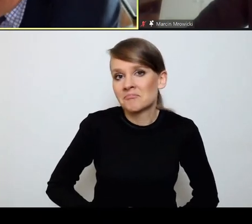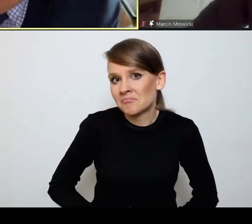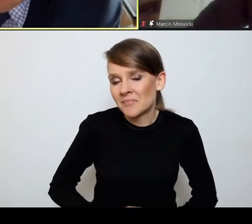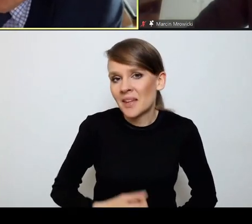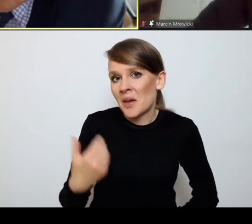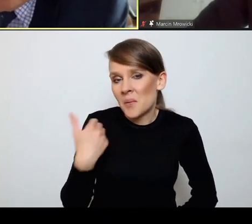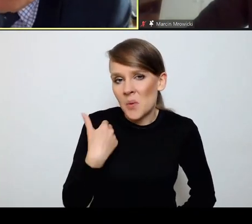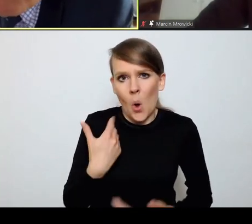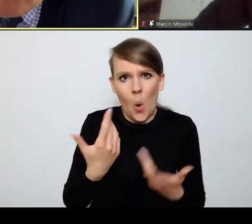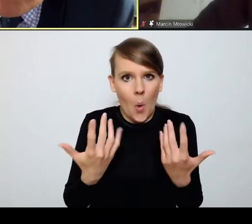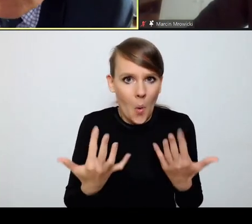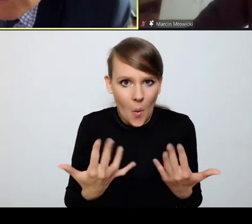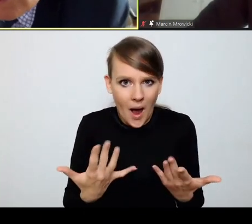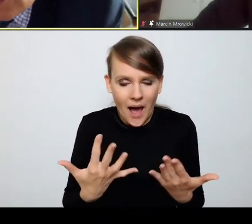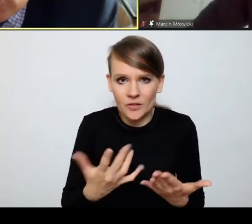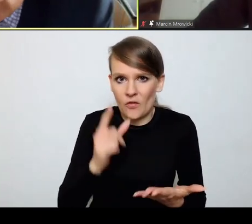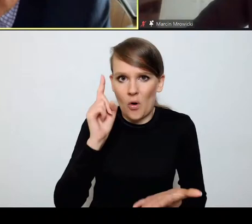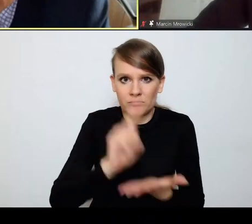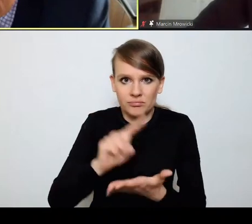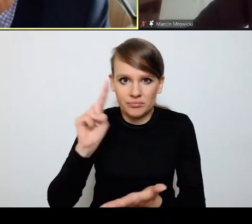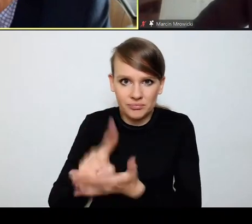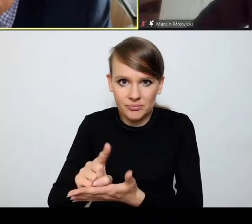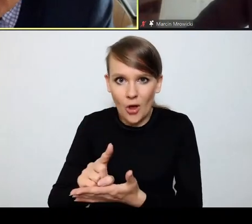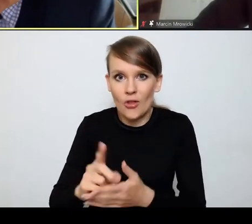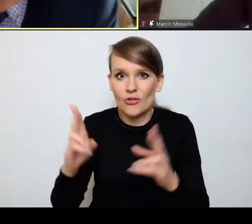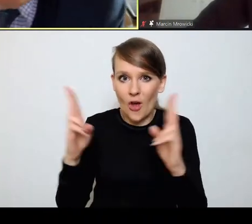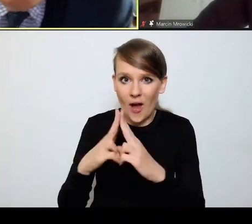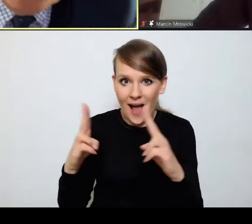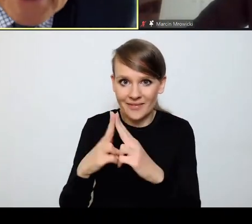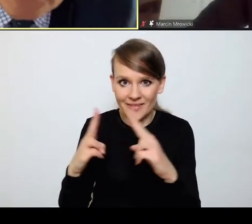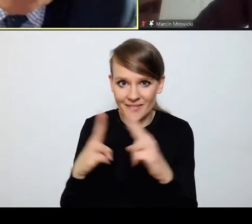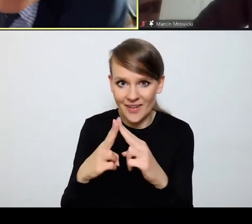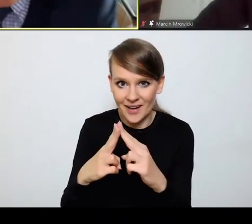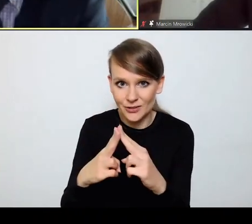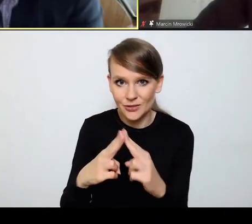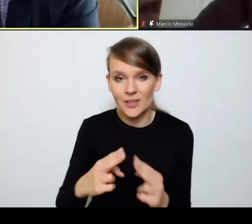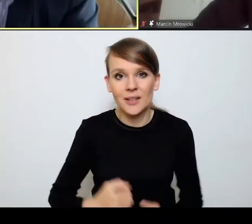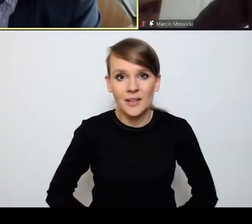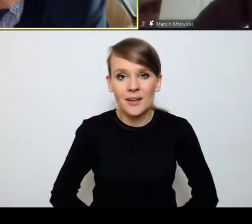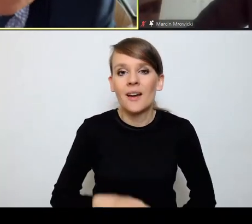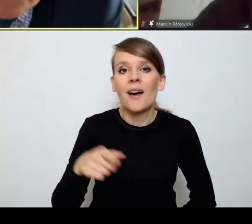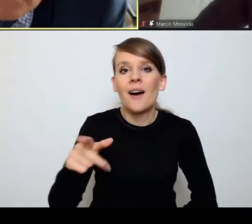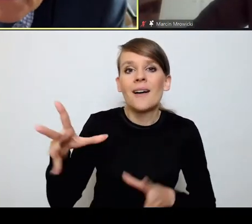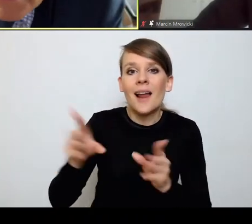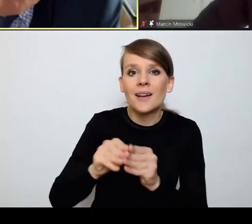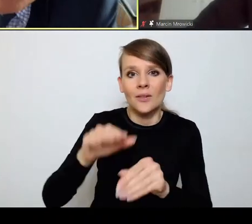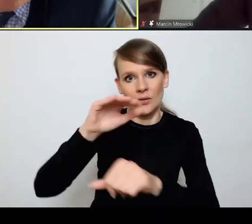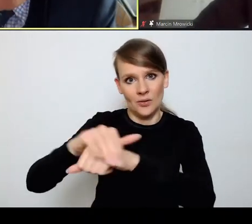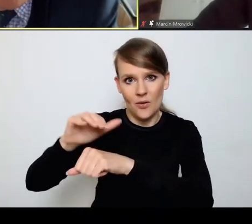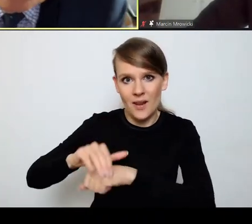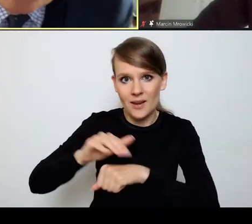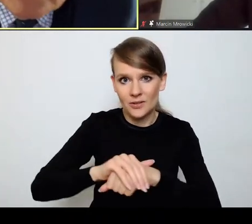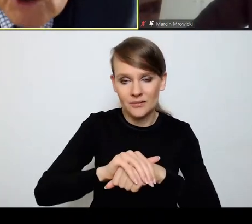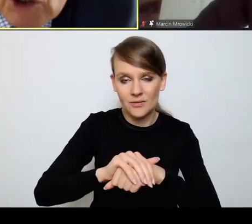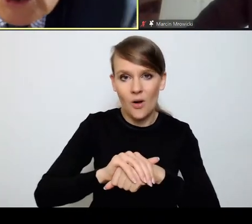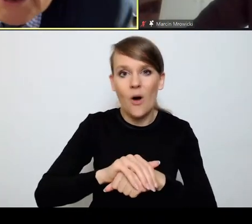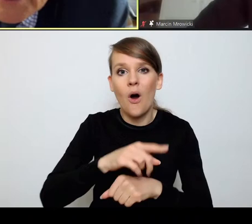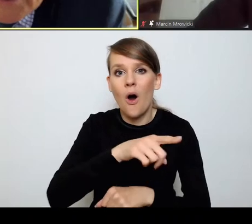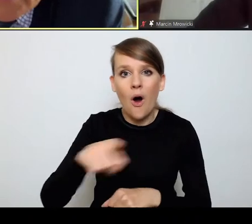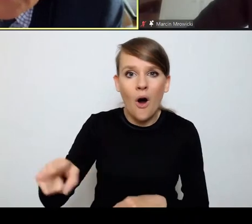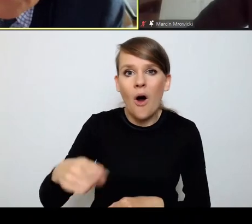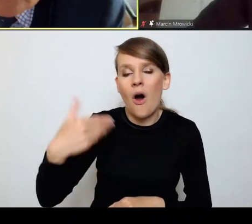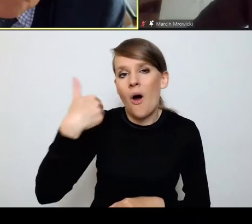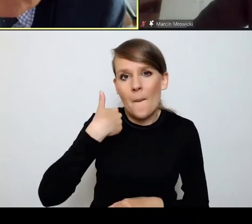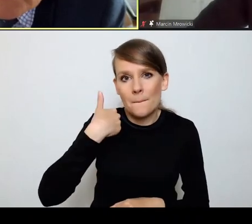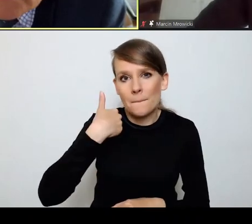nie spodziewałem, udawało mi się dogadywać, przepraszam za ten familiarizm, z koleżankami i z kolegami, którzy wzrosi